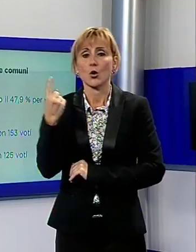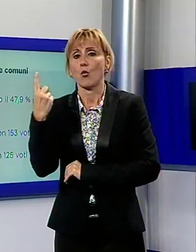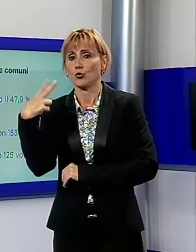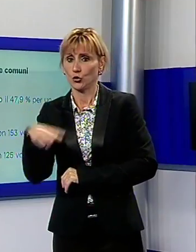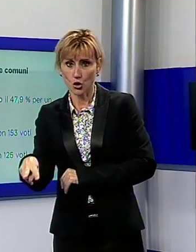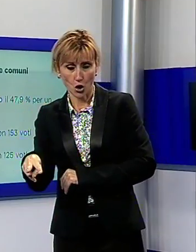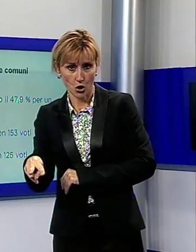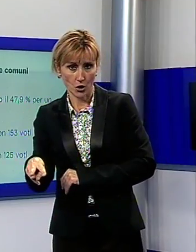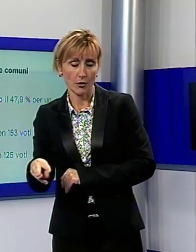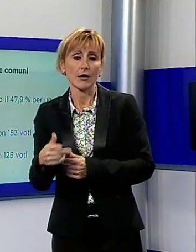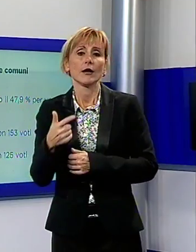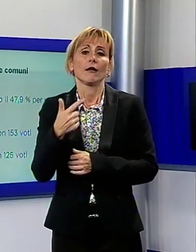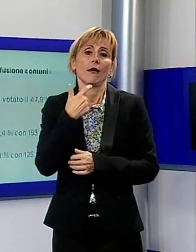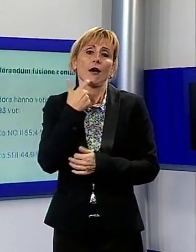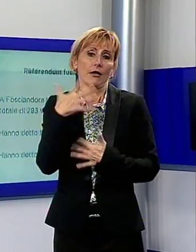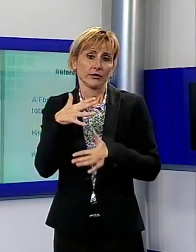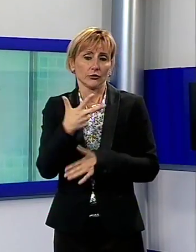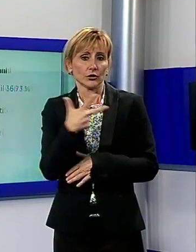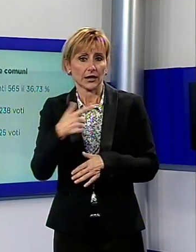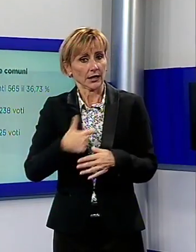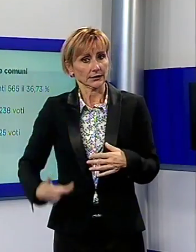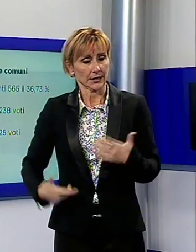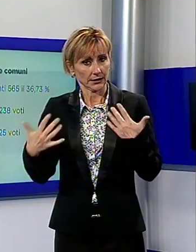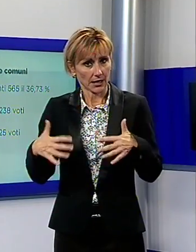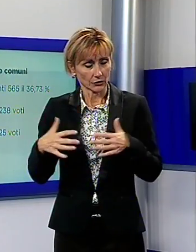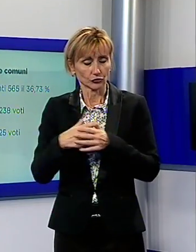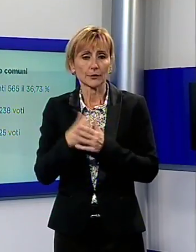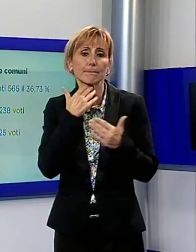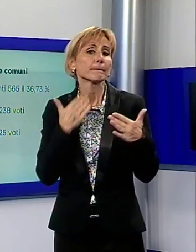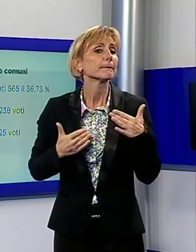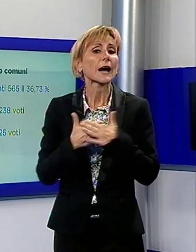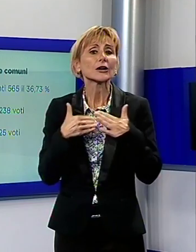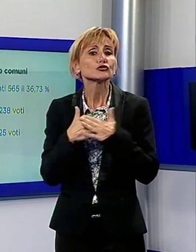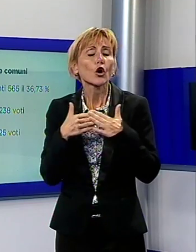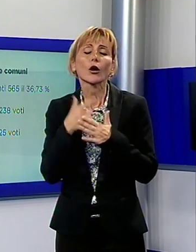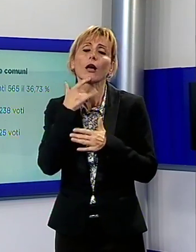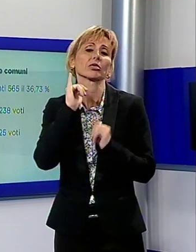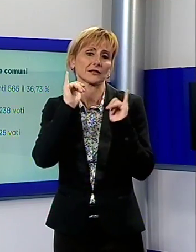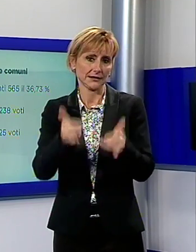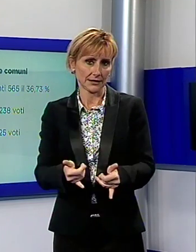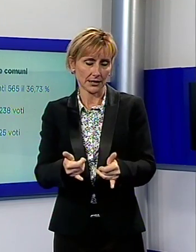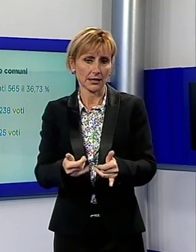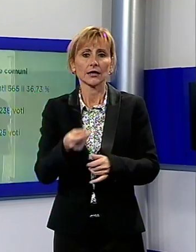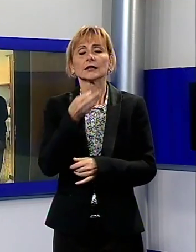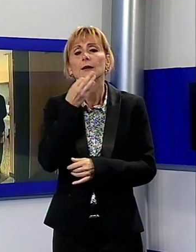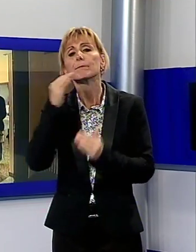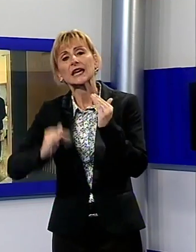scrivono però i tre primi cittadini. E quindi la maggioranza dei votanti si è espressa per il sì e solo la minoranza per il no.